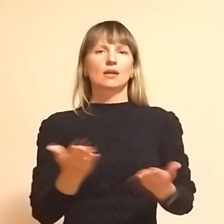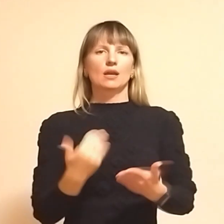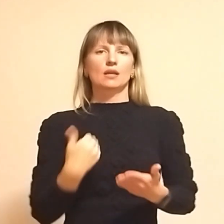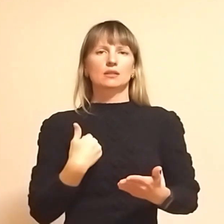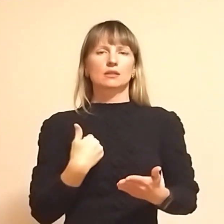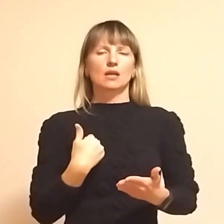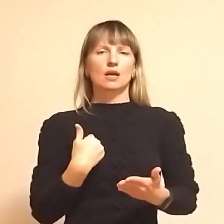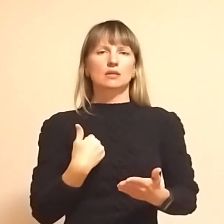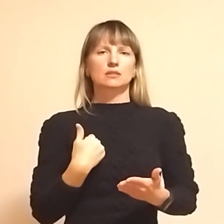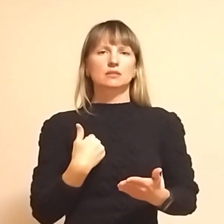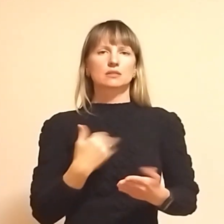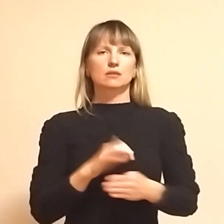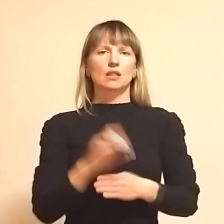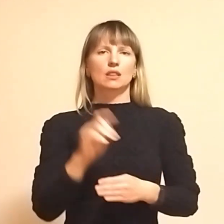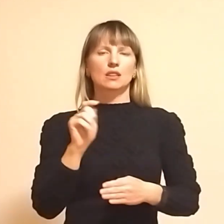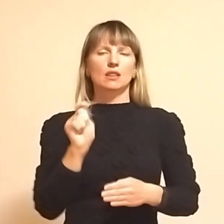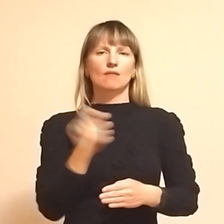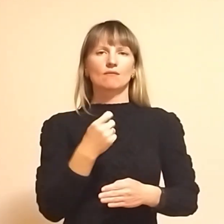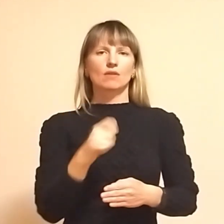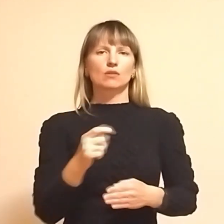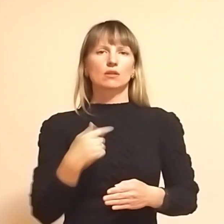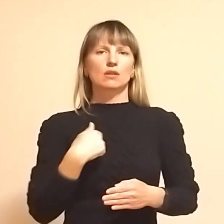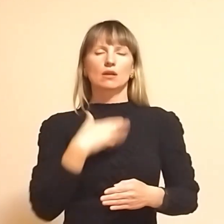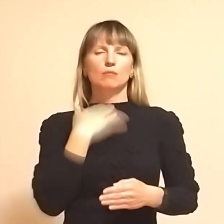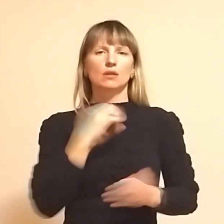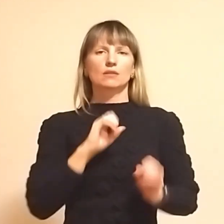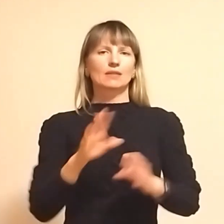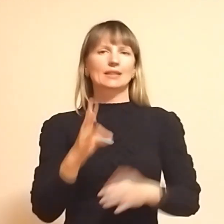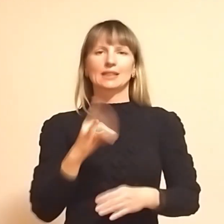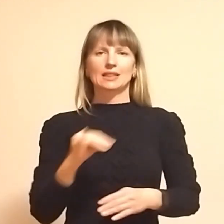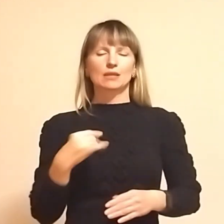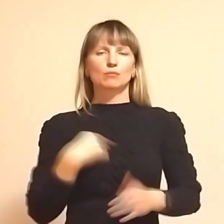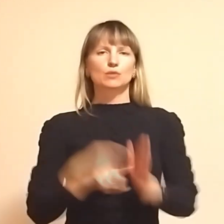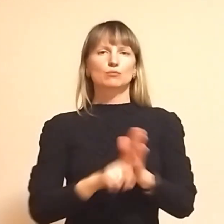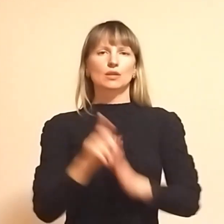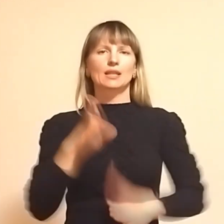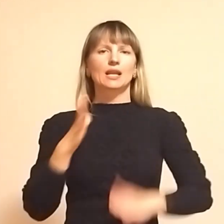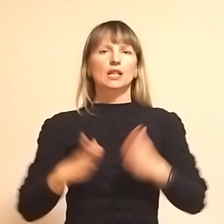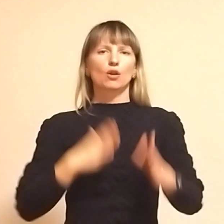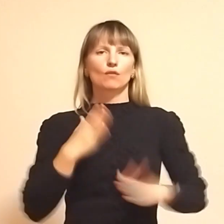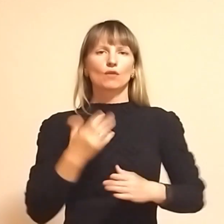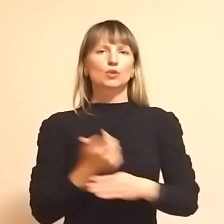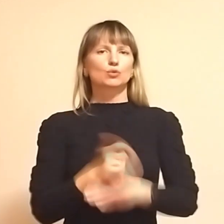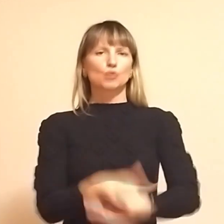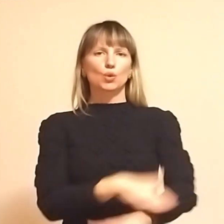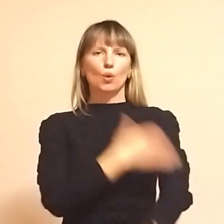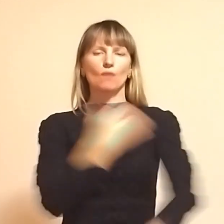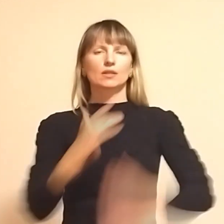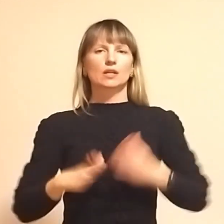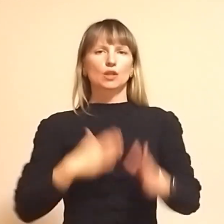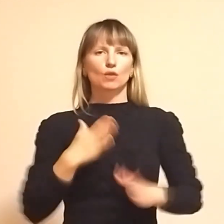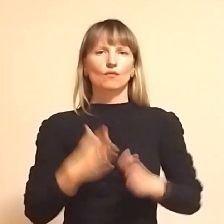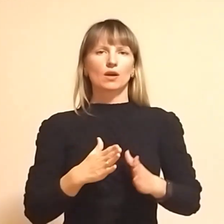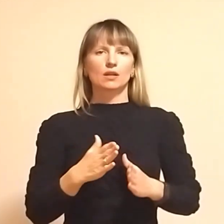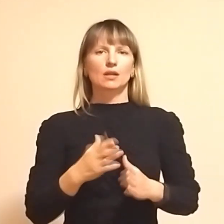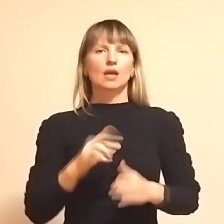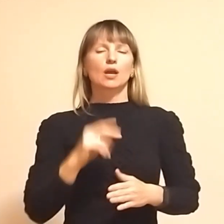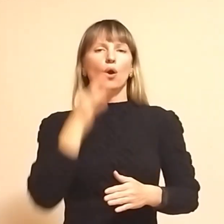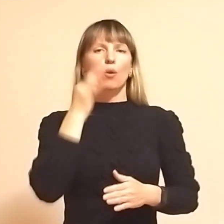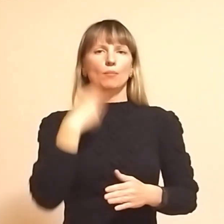викинути на фронт, нас не викидало, м'ясо. Ні, ми спочатку тренувалися, дуже довго тренувалися. Як досвід ми той